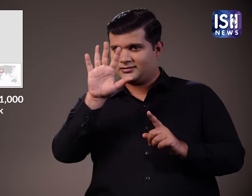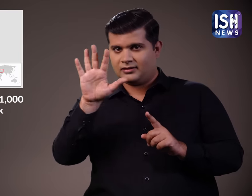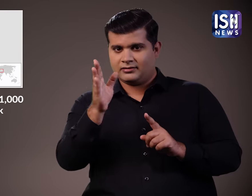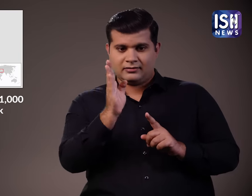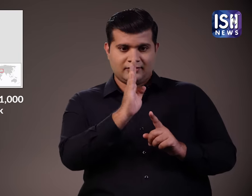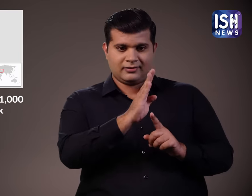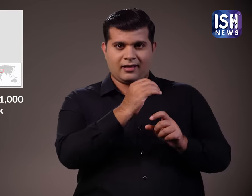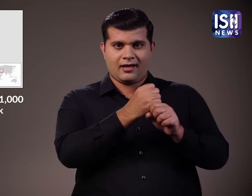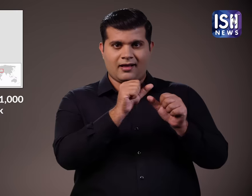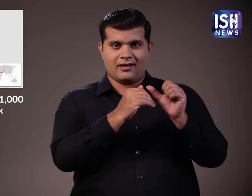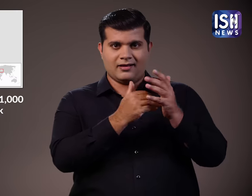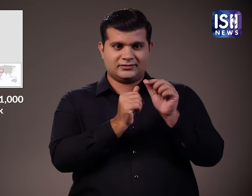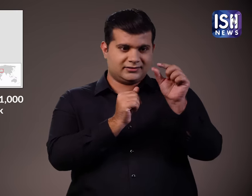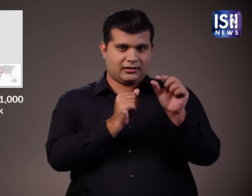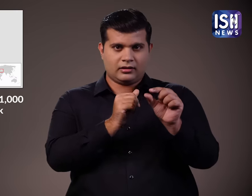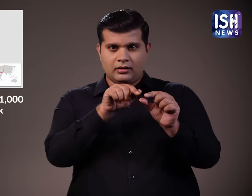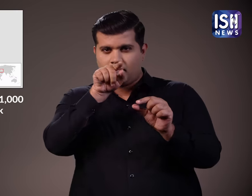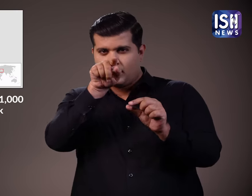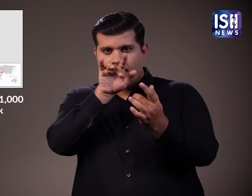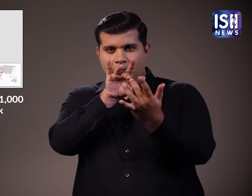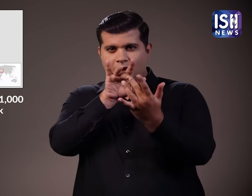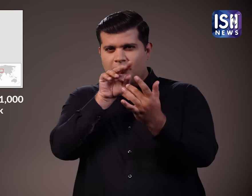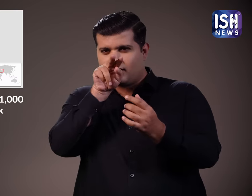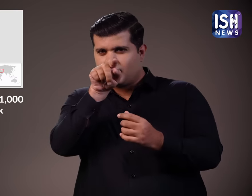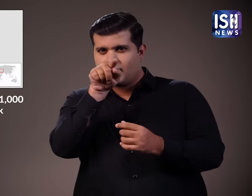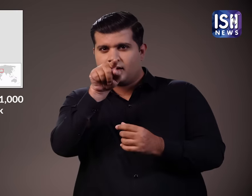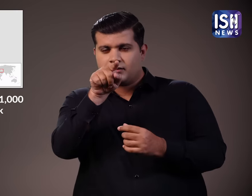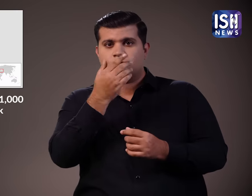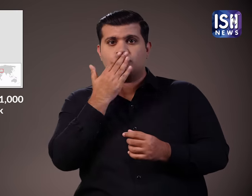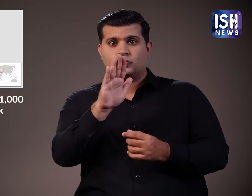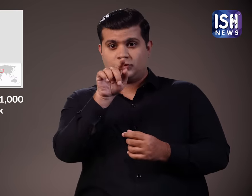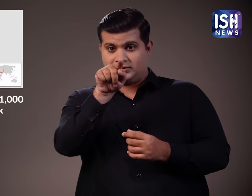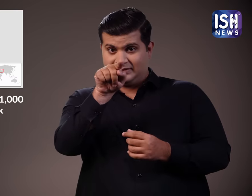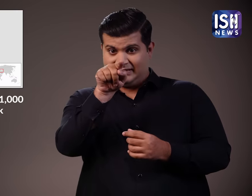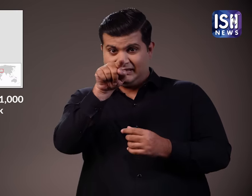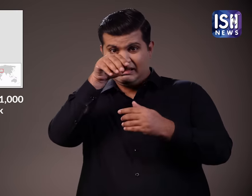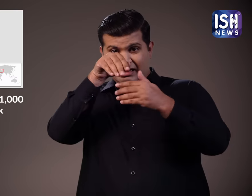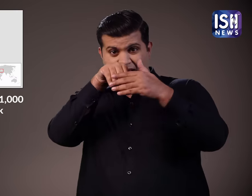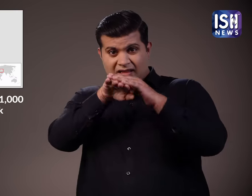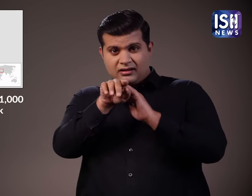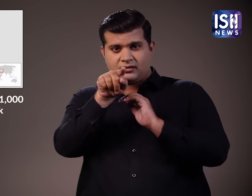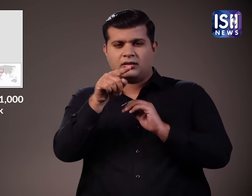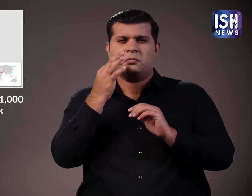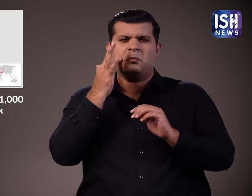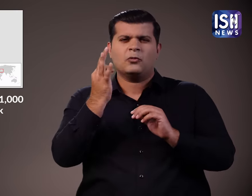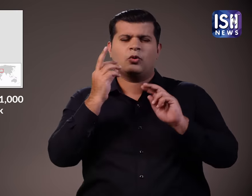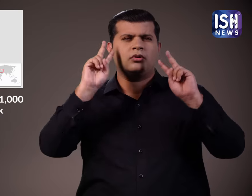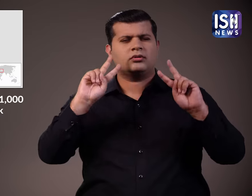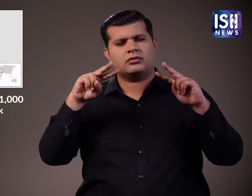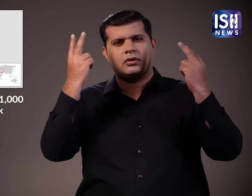है। केंद्र में जेरुसिलम है जो तीन धर्मों के लिए सबसे पवित्र स्थानों में